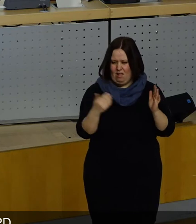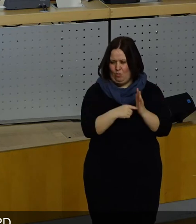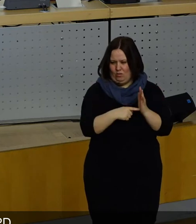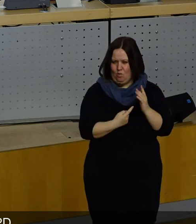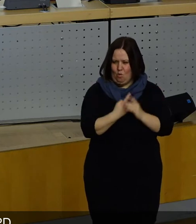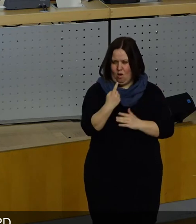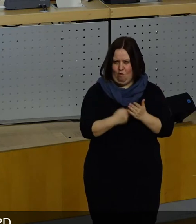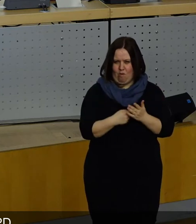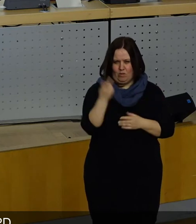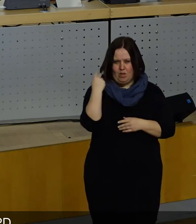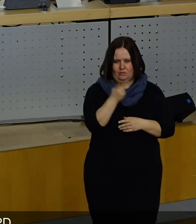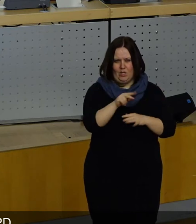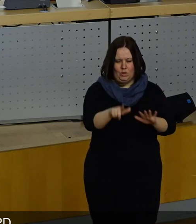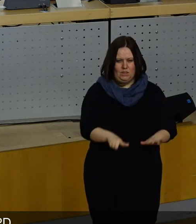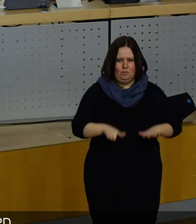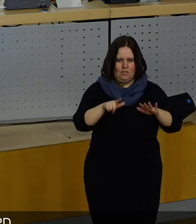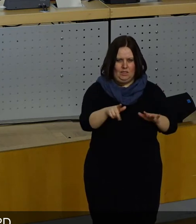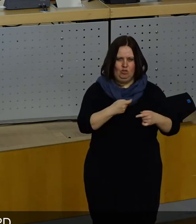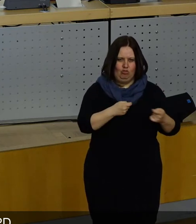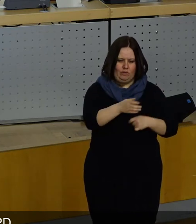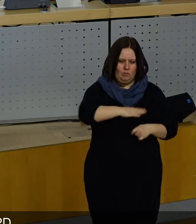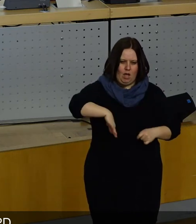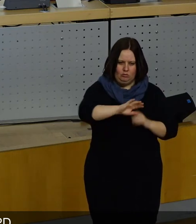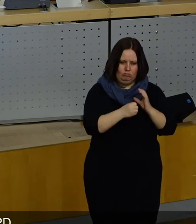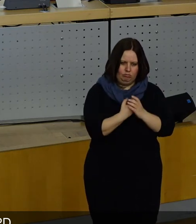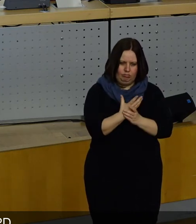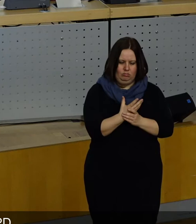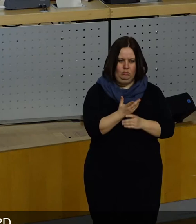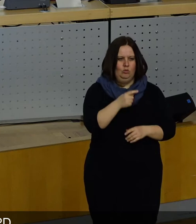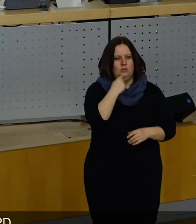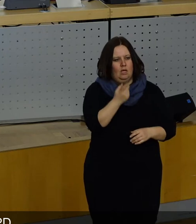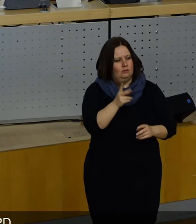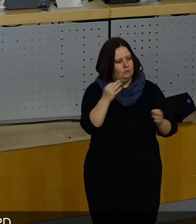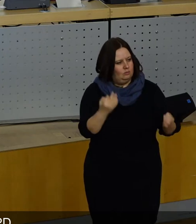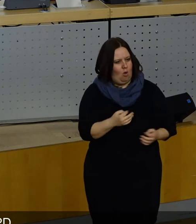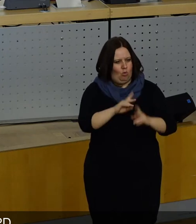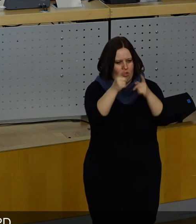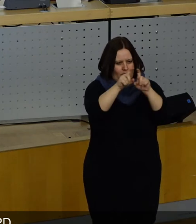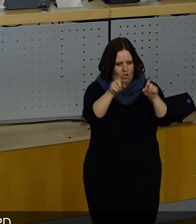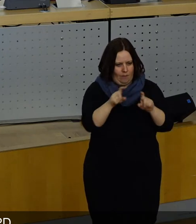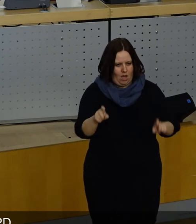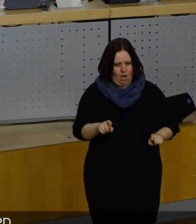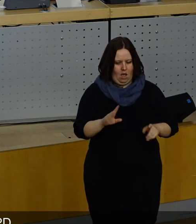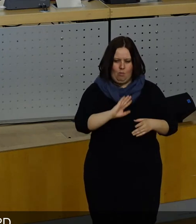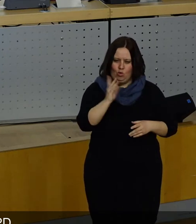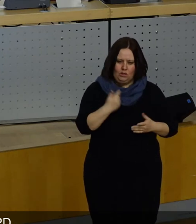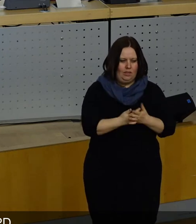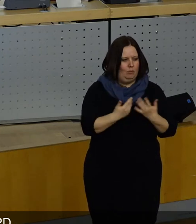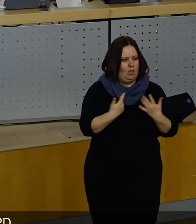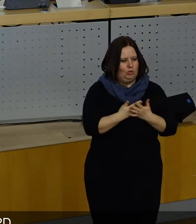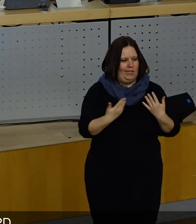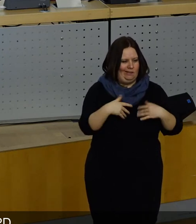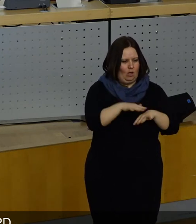noch sind. Wir haben 2017 diesen Geschäftsbereich geschaffen, haben gesagt, wir müssen alle Themen, die zu einer integrierten